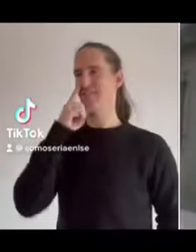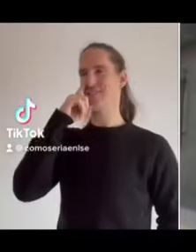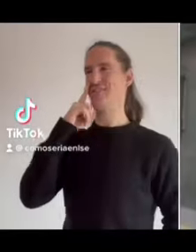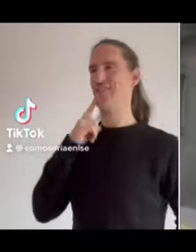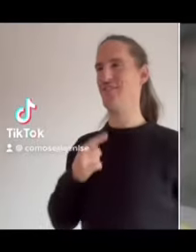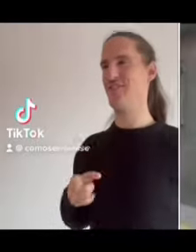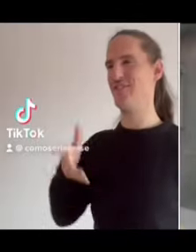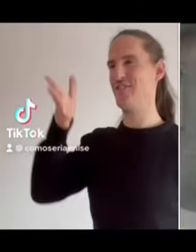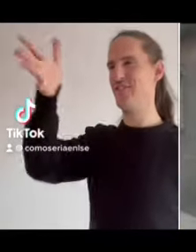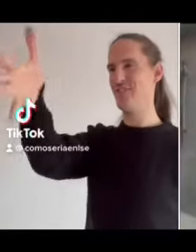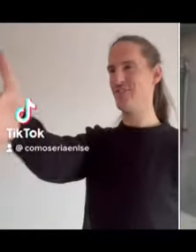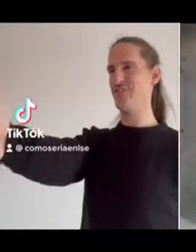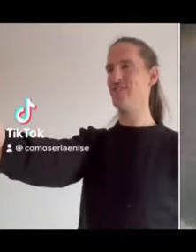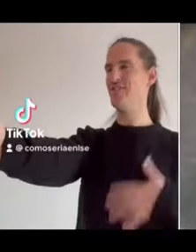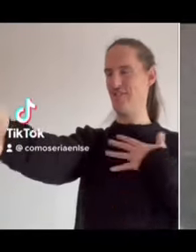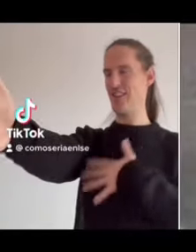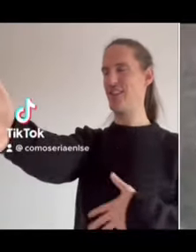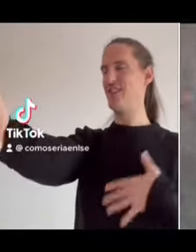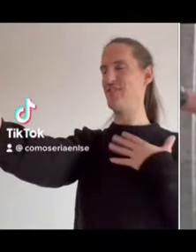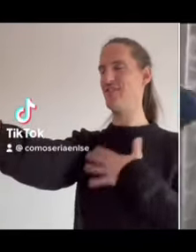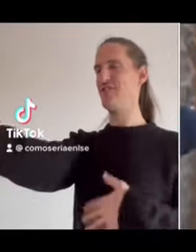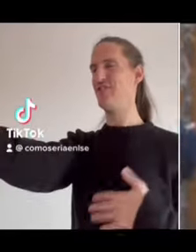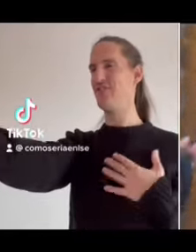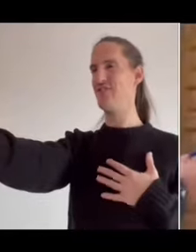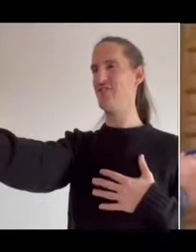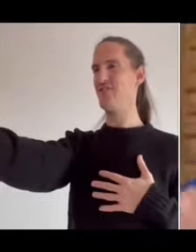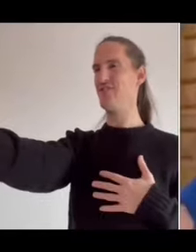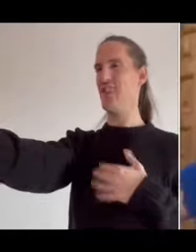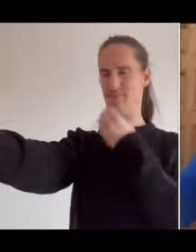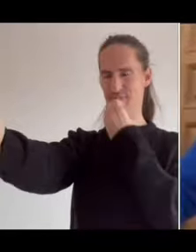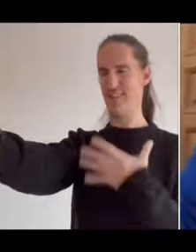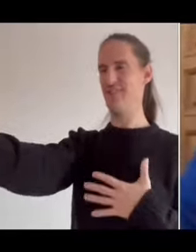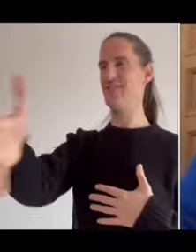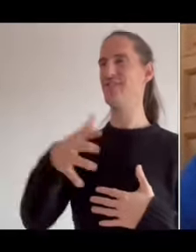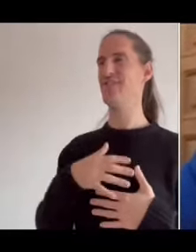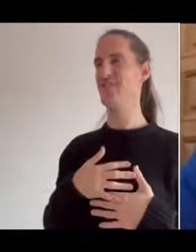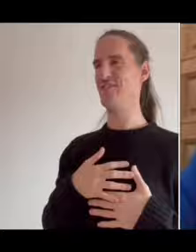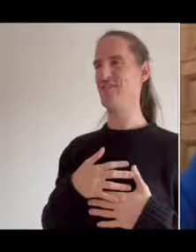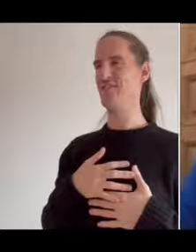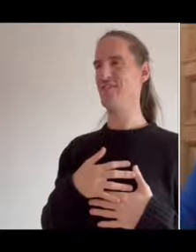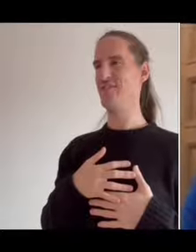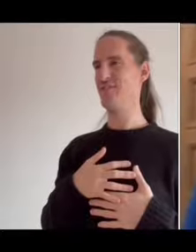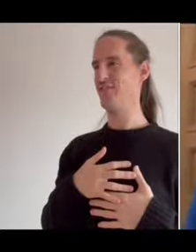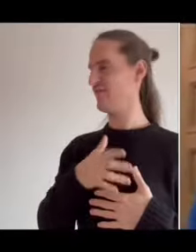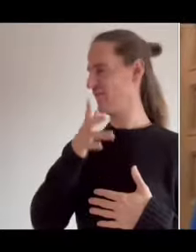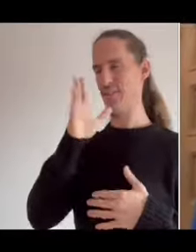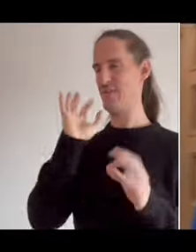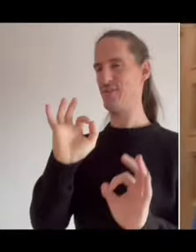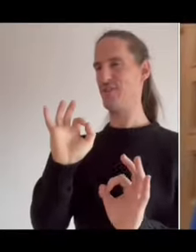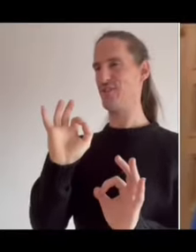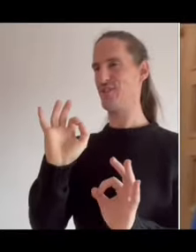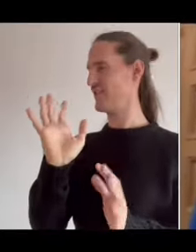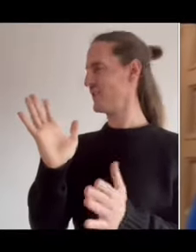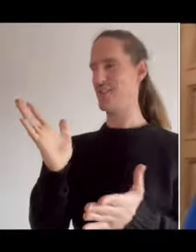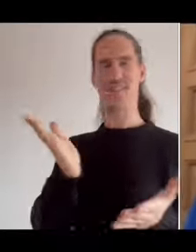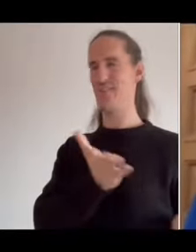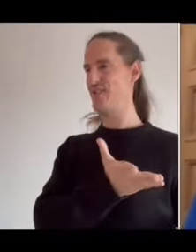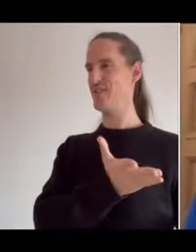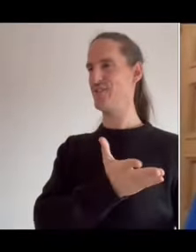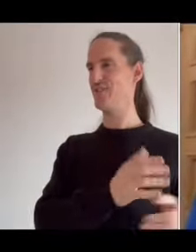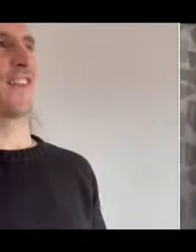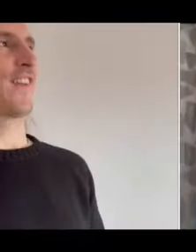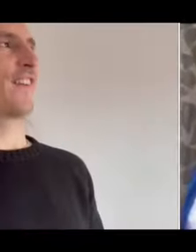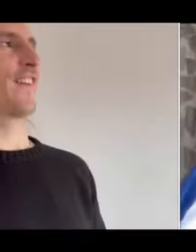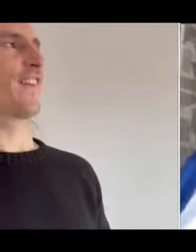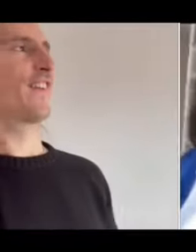Carlita, ¿cómo estás? Encantado. Encantado bien. ¿Qué tal? Bien. ¿Qué nos vas a enseñar el batisterio? De momento, esto te ha